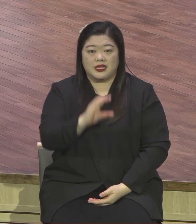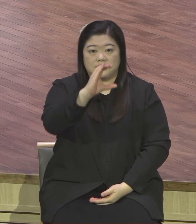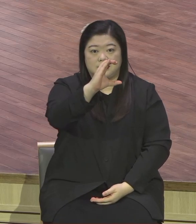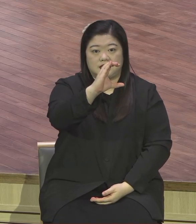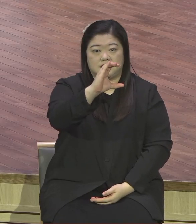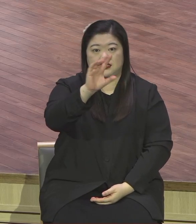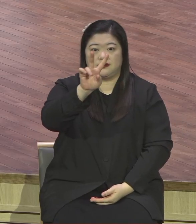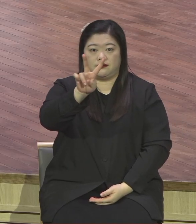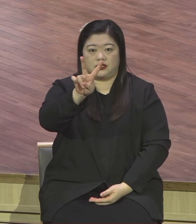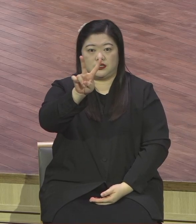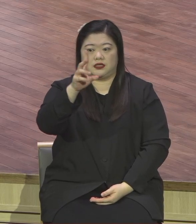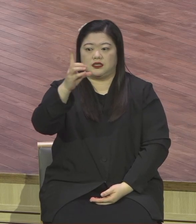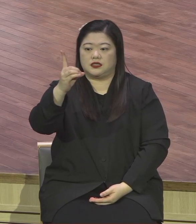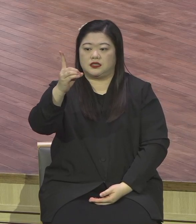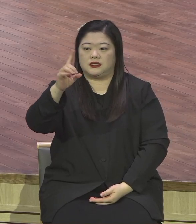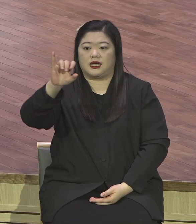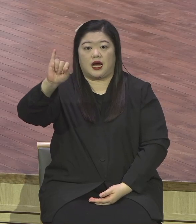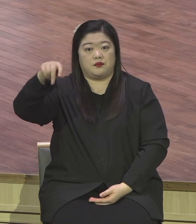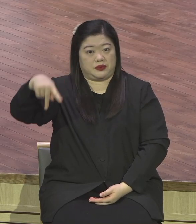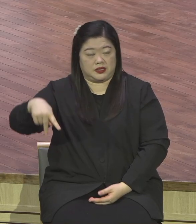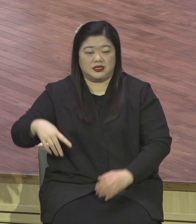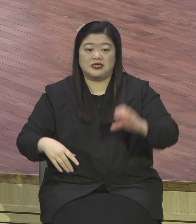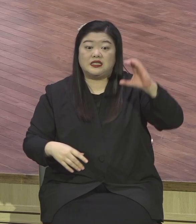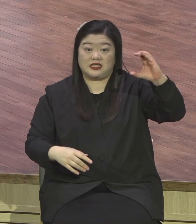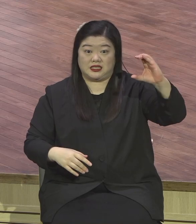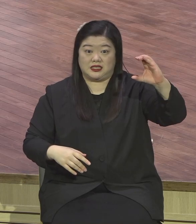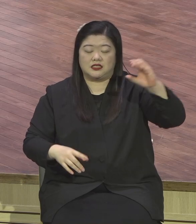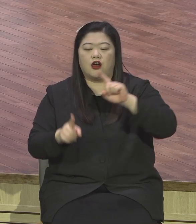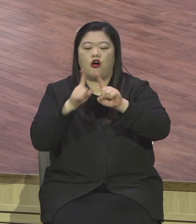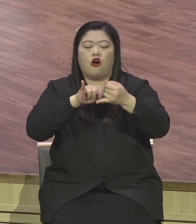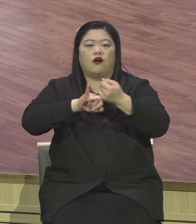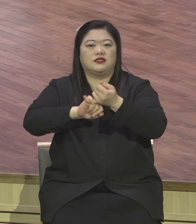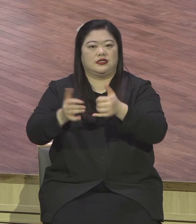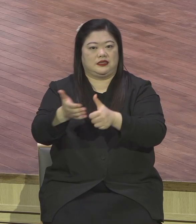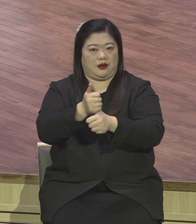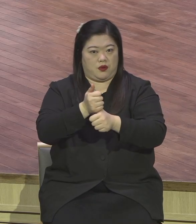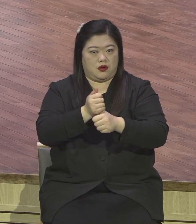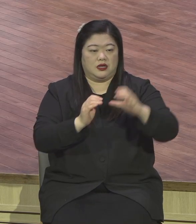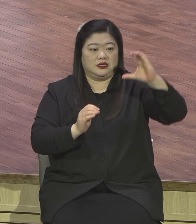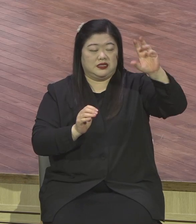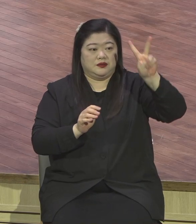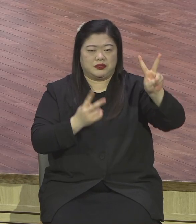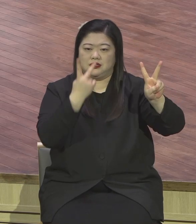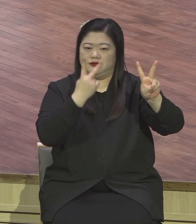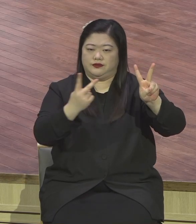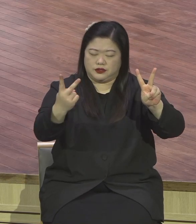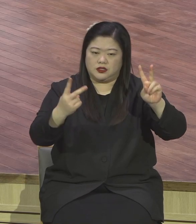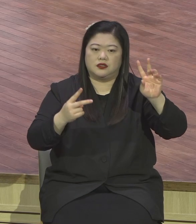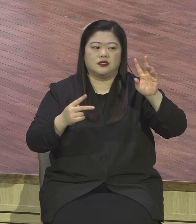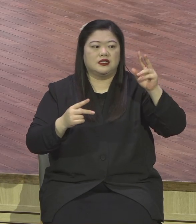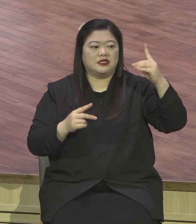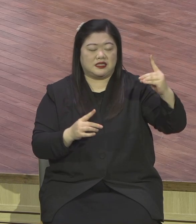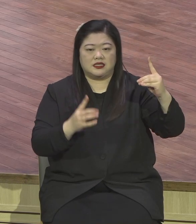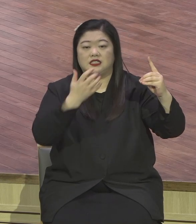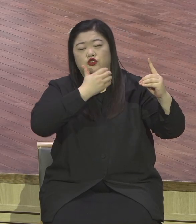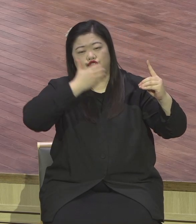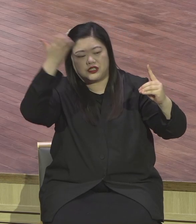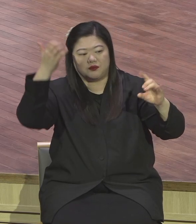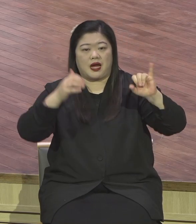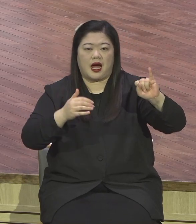시, 카브넛, 언약 말씀을 잡고 프라티스 실행하는 데까지 이런 삶을 살아야만